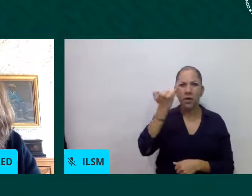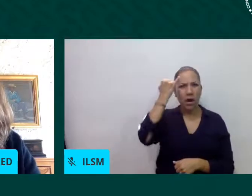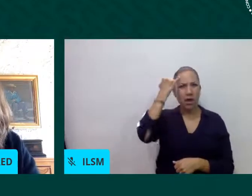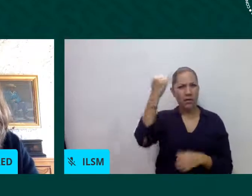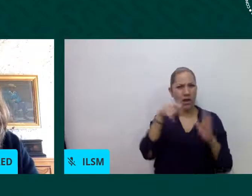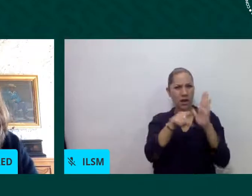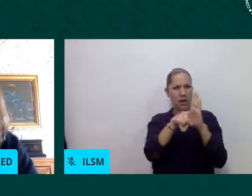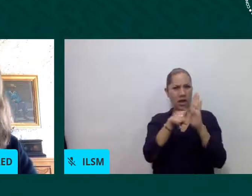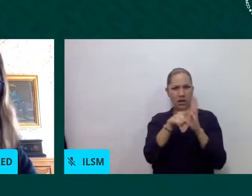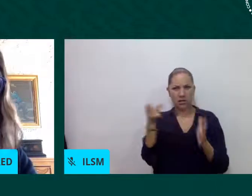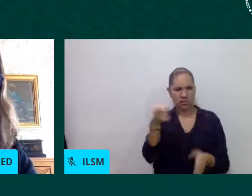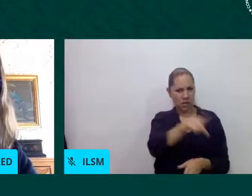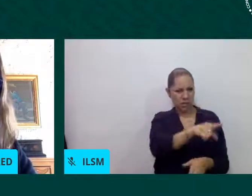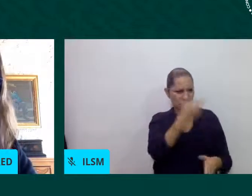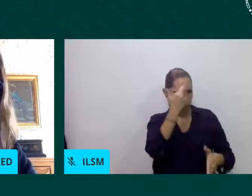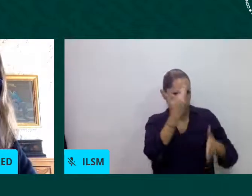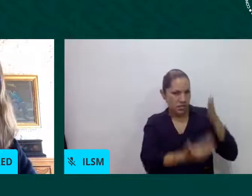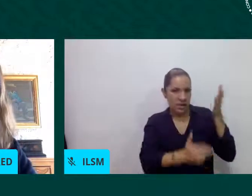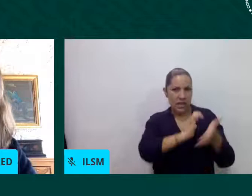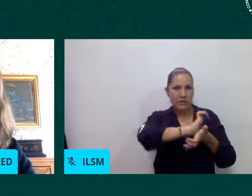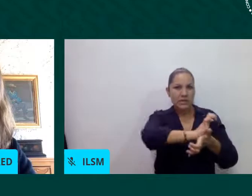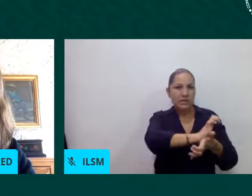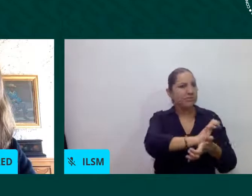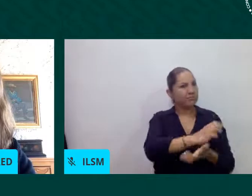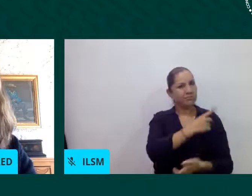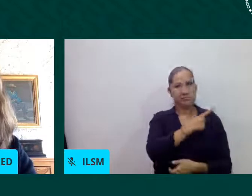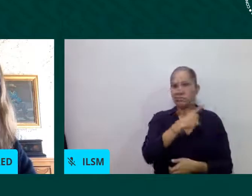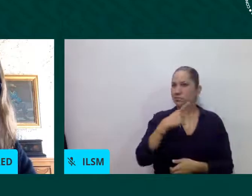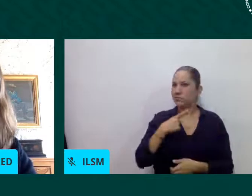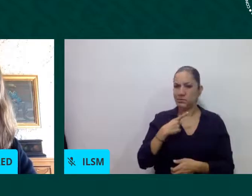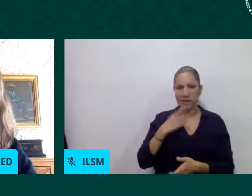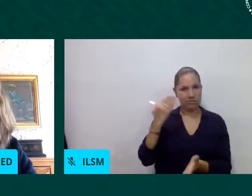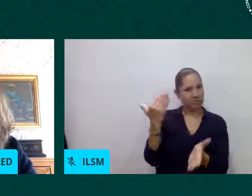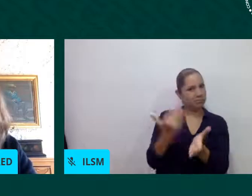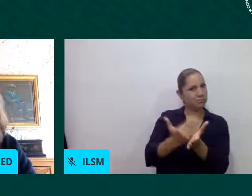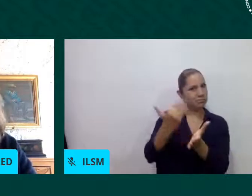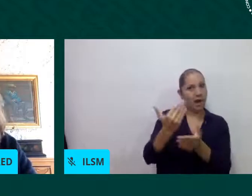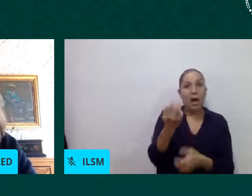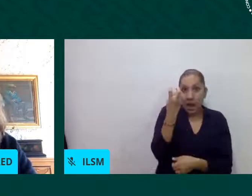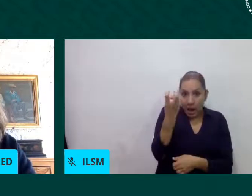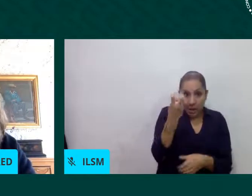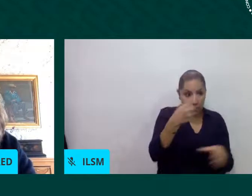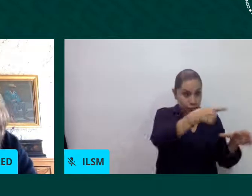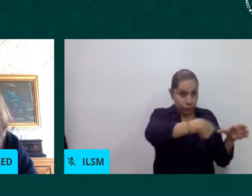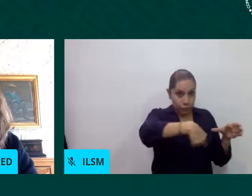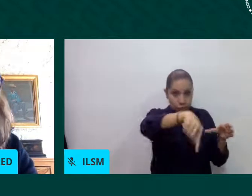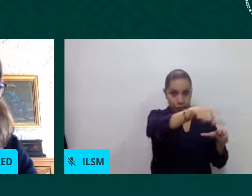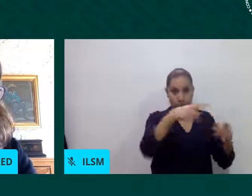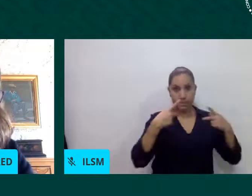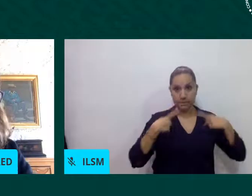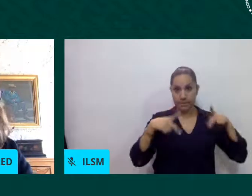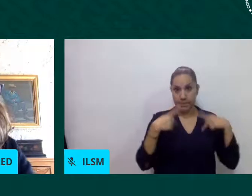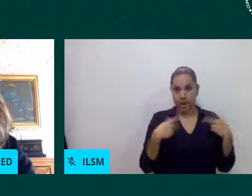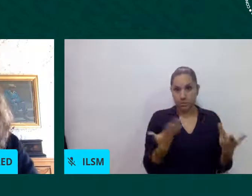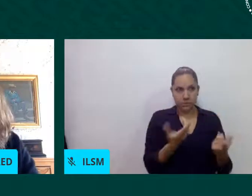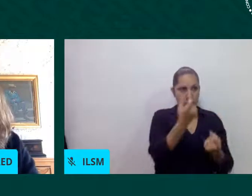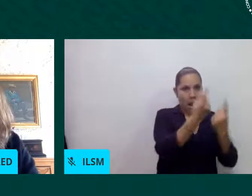en situación de movilidad e insisto las personas en situación de movilidad que huyen en situaciones de precariedad por